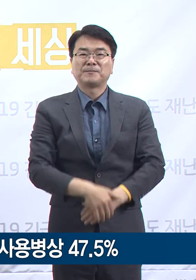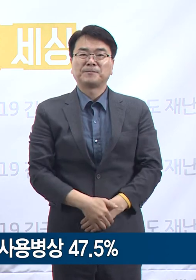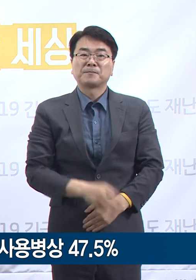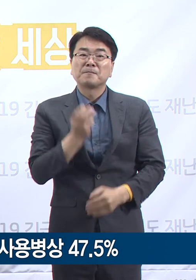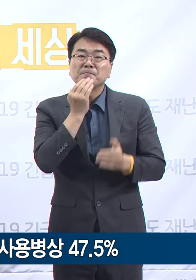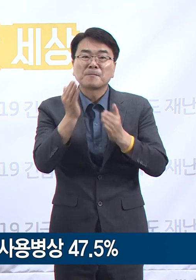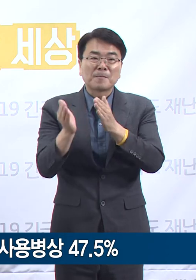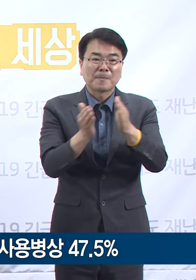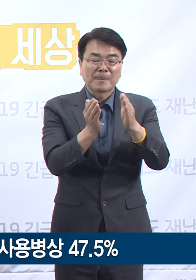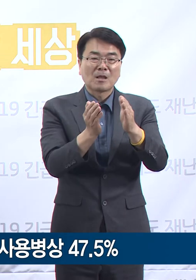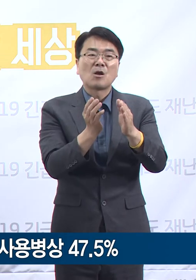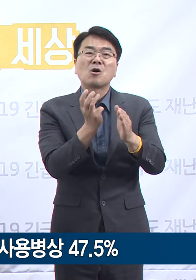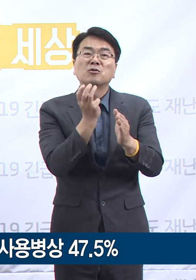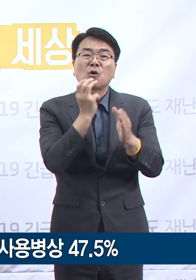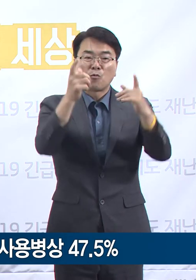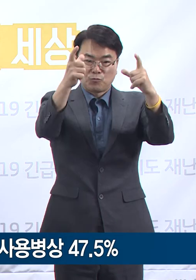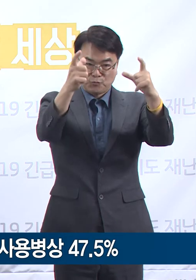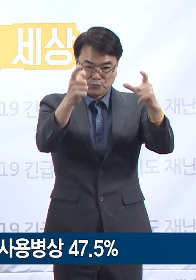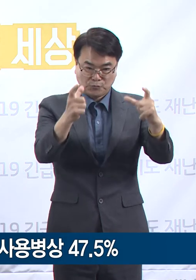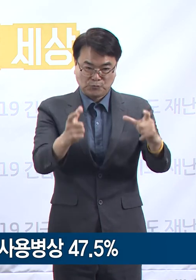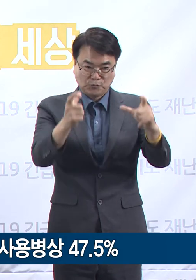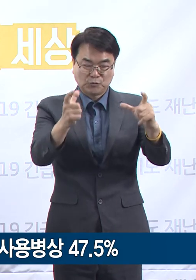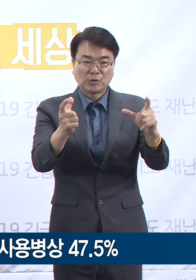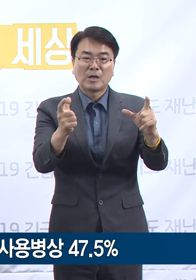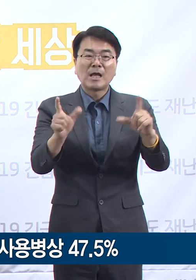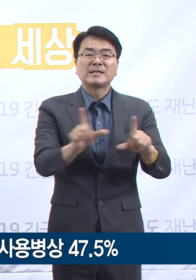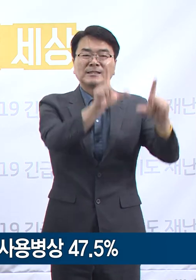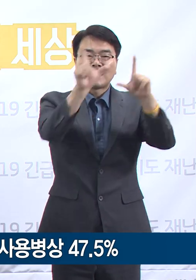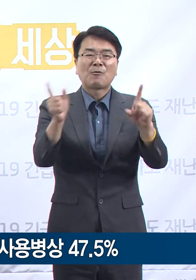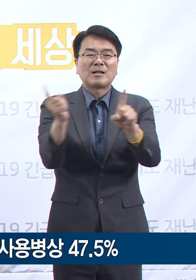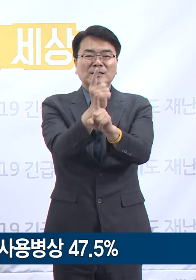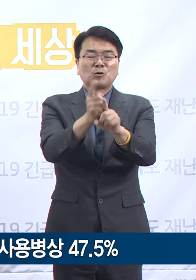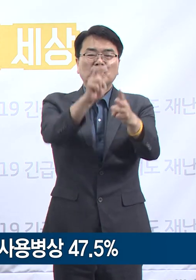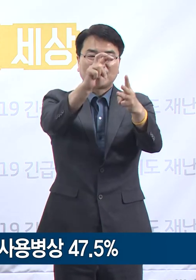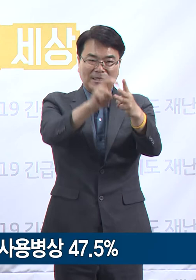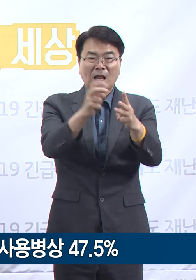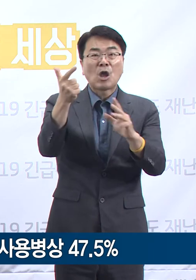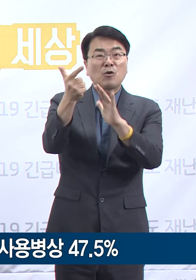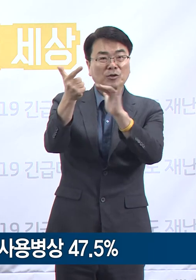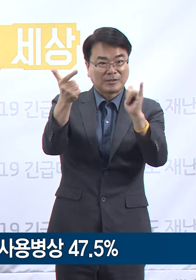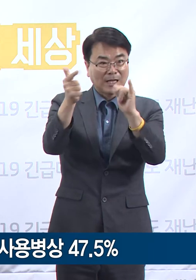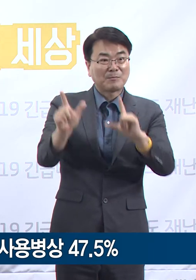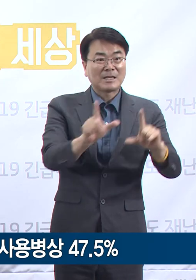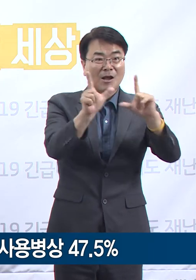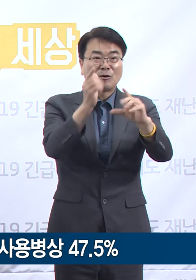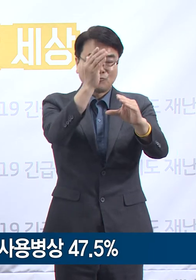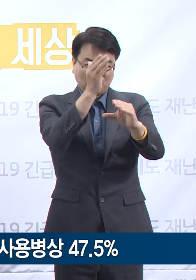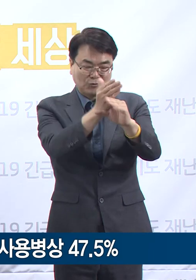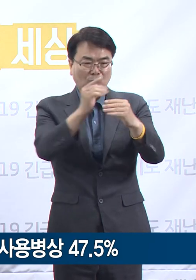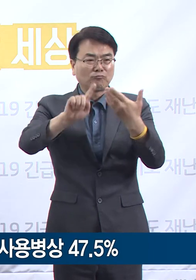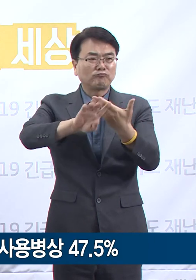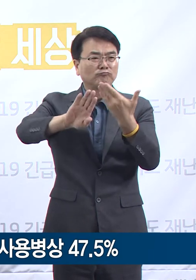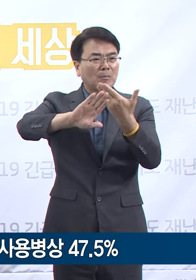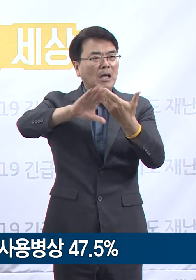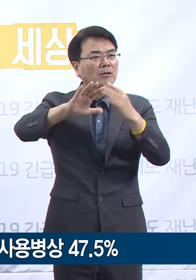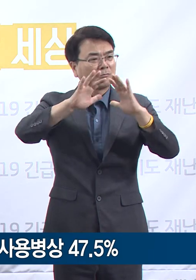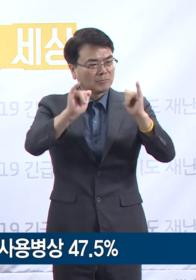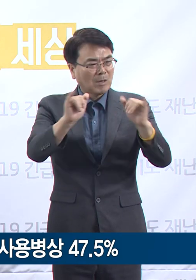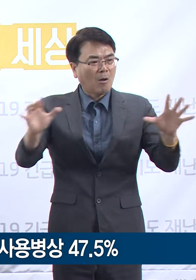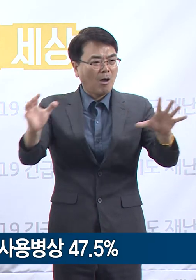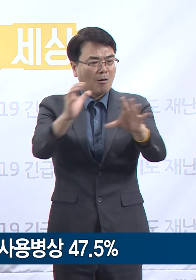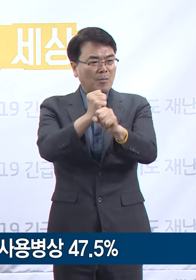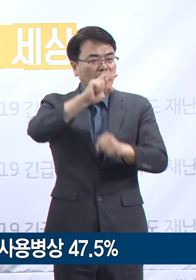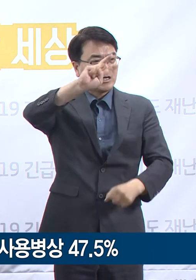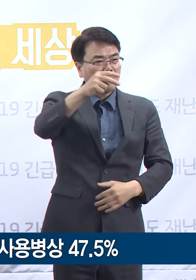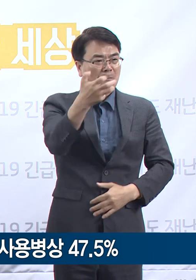경기도 수도권 생활치료센터에서는 6명의 확진자가 생활하고 있으며 타시도 및 외국인 포함 총